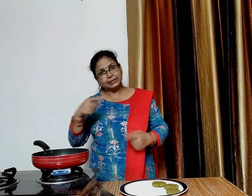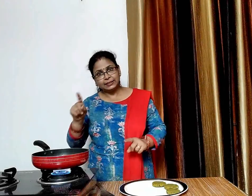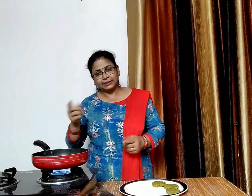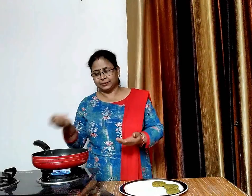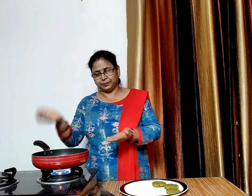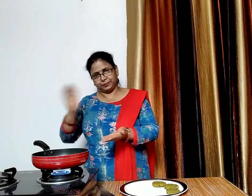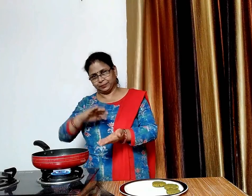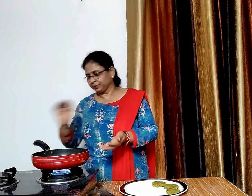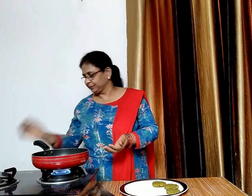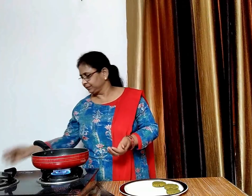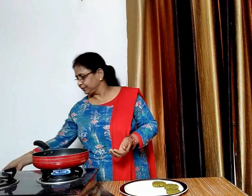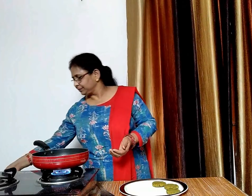अब आप फ्राय हो चुके हैं